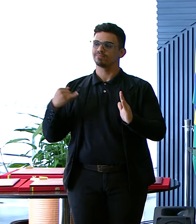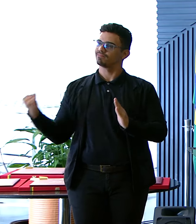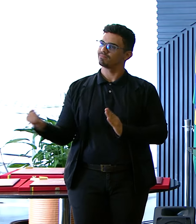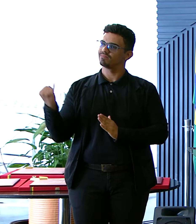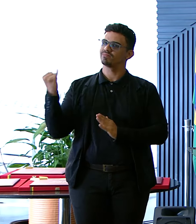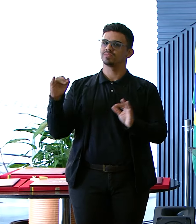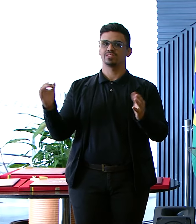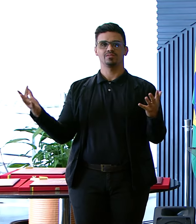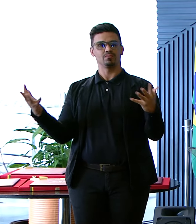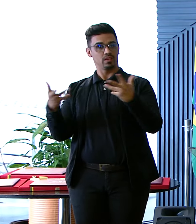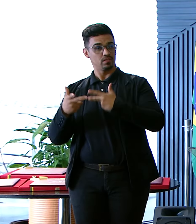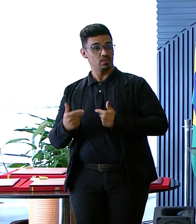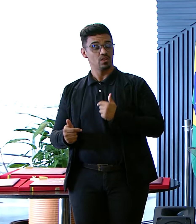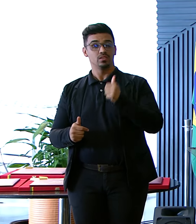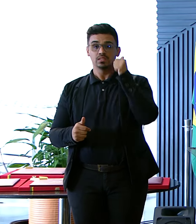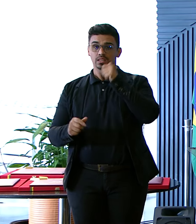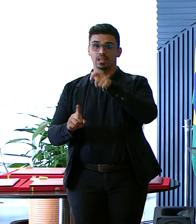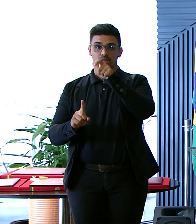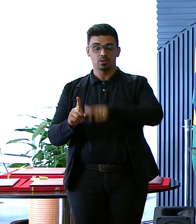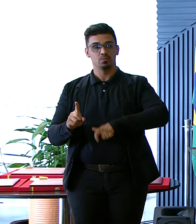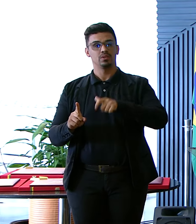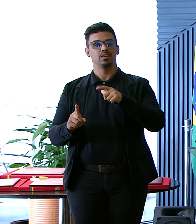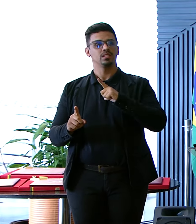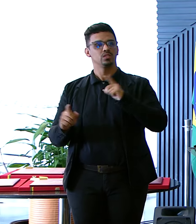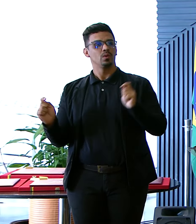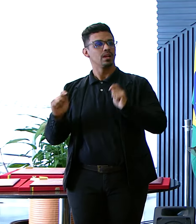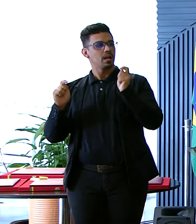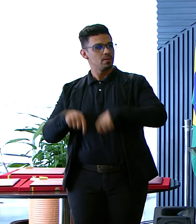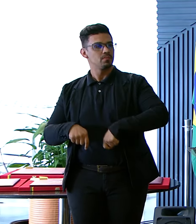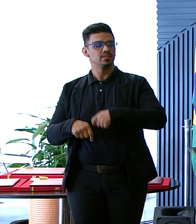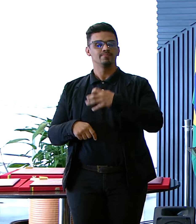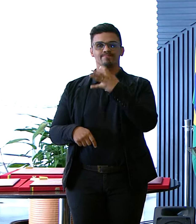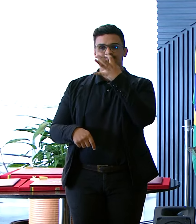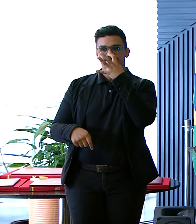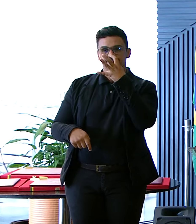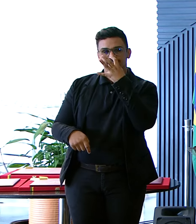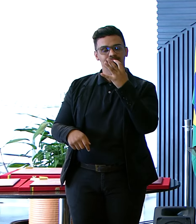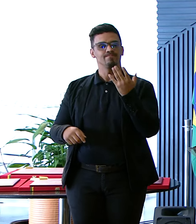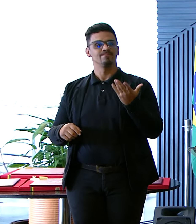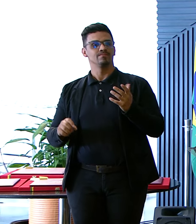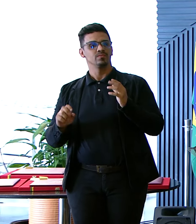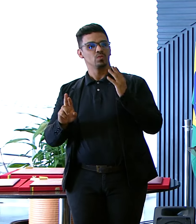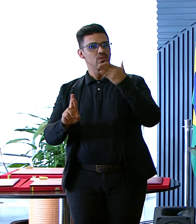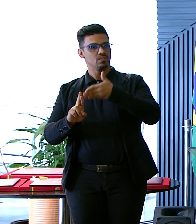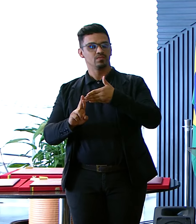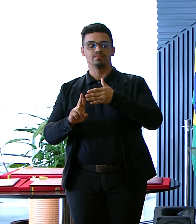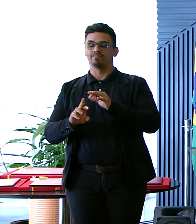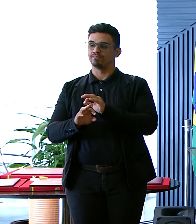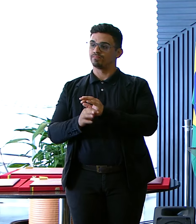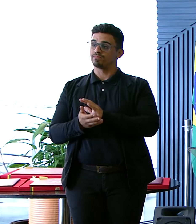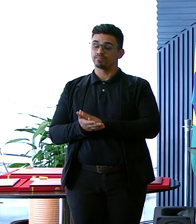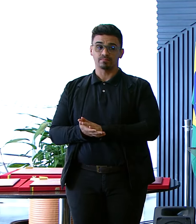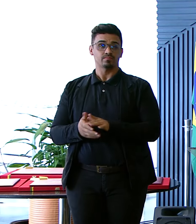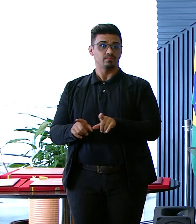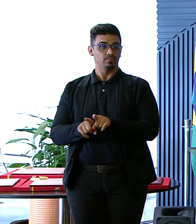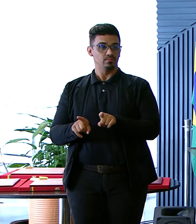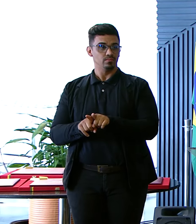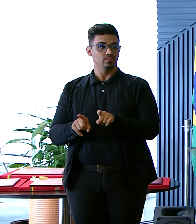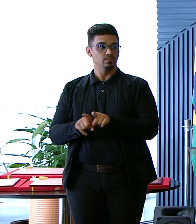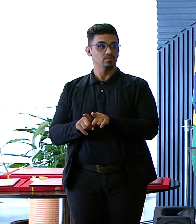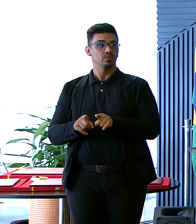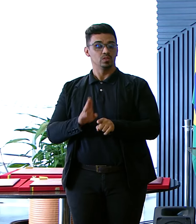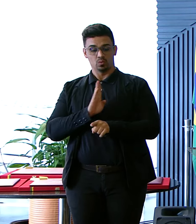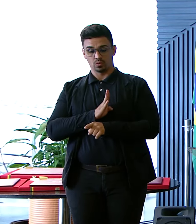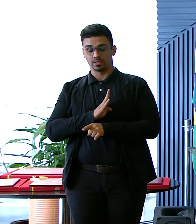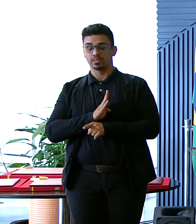Completamente Tinha uma capacidade De indignação E de De grande